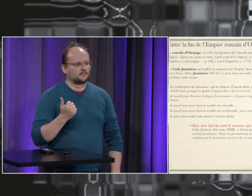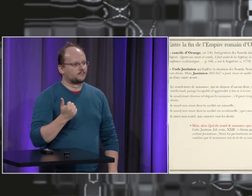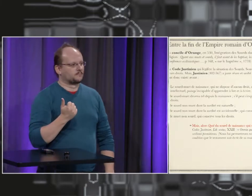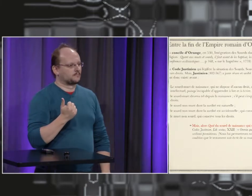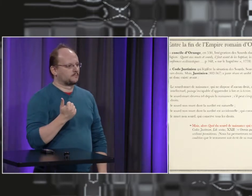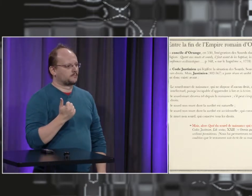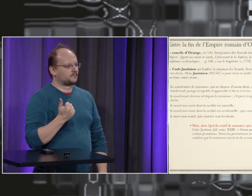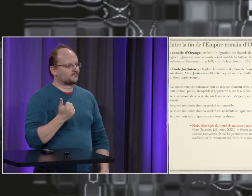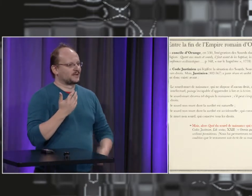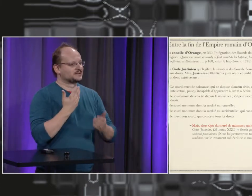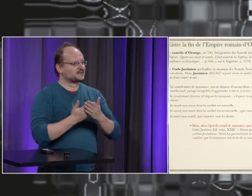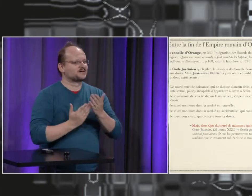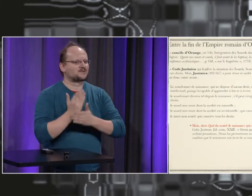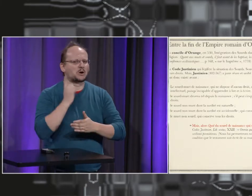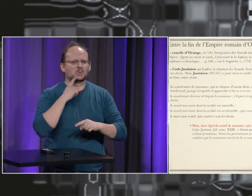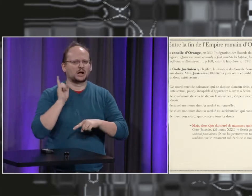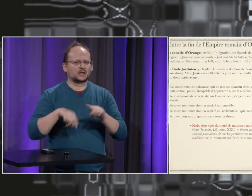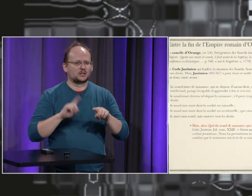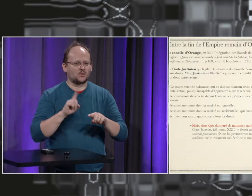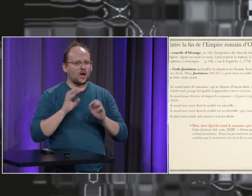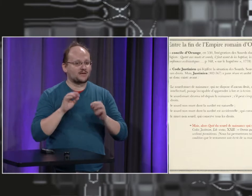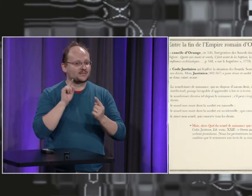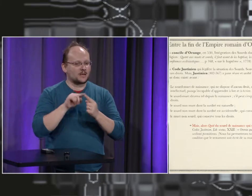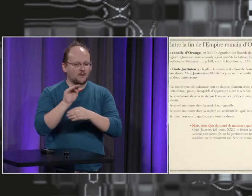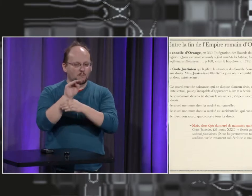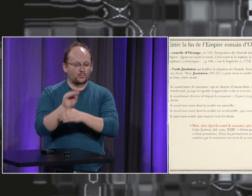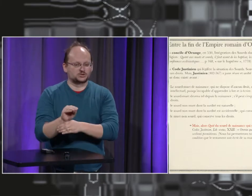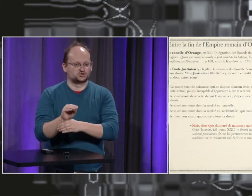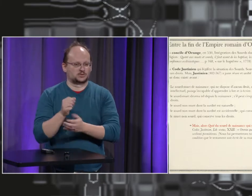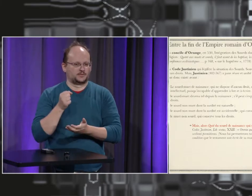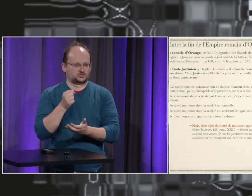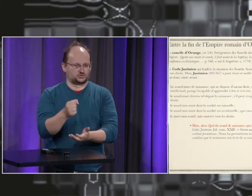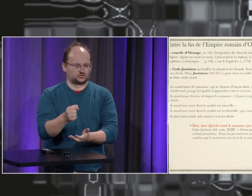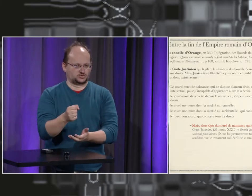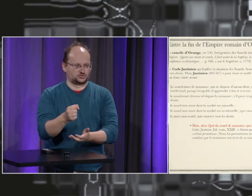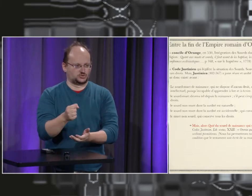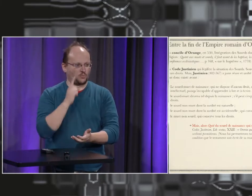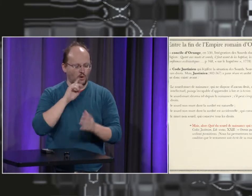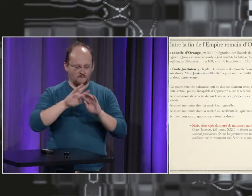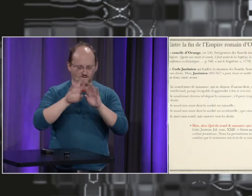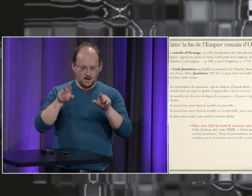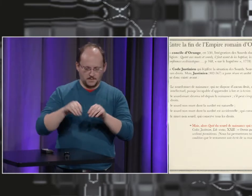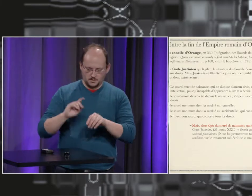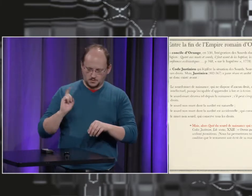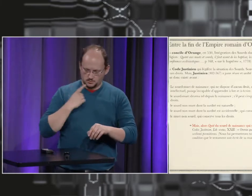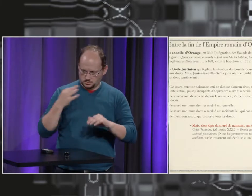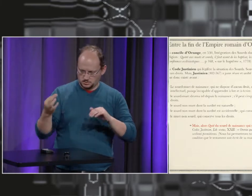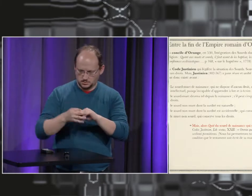à bénéficier de son héritage de son en fait ce n'était pas une interdiction l